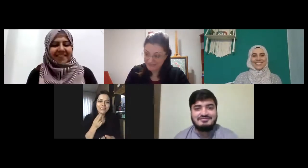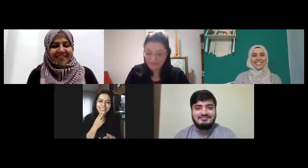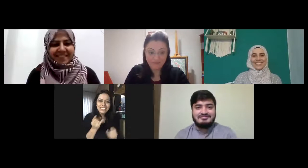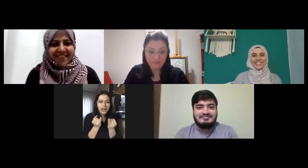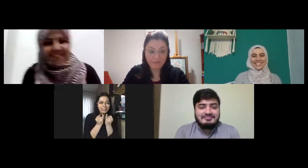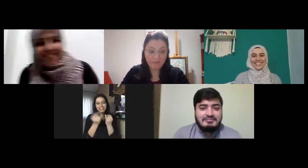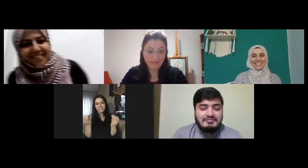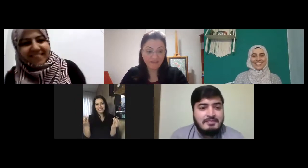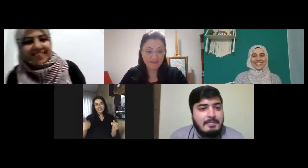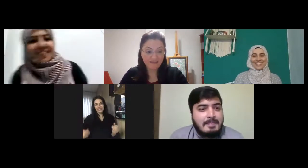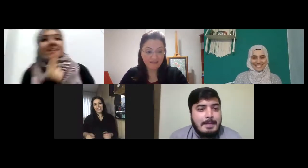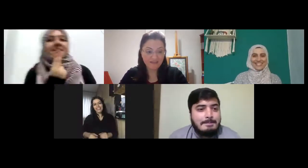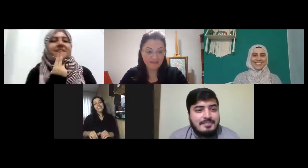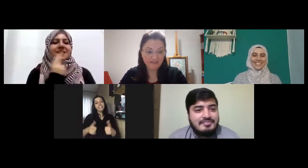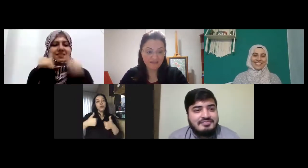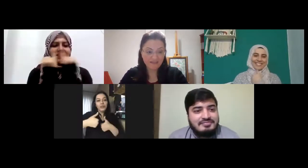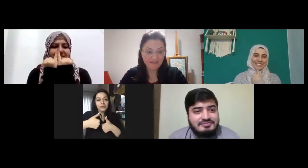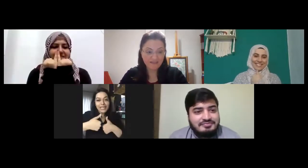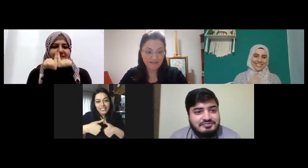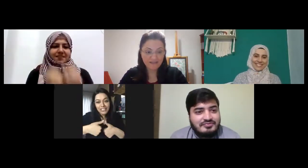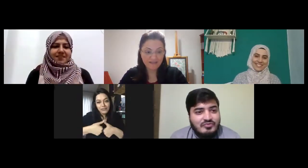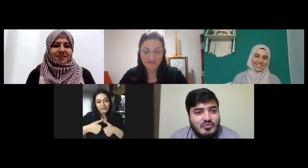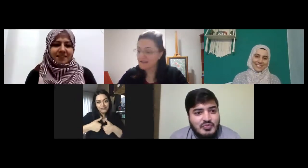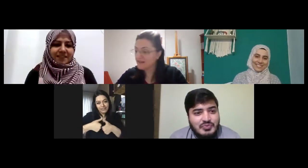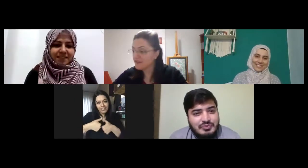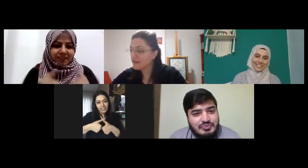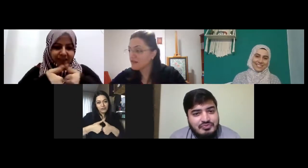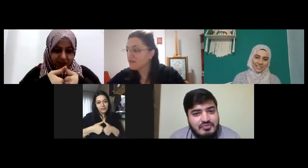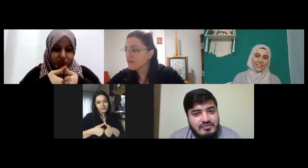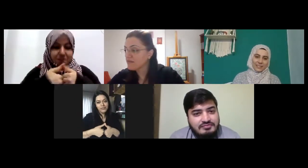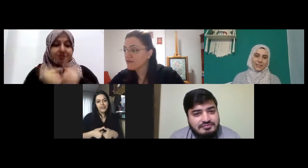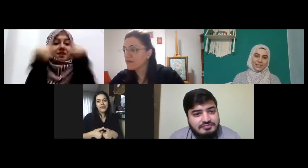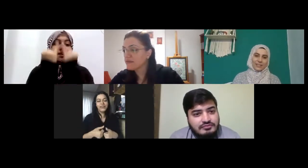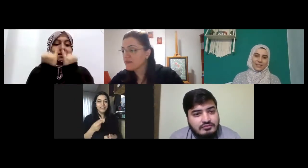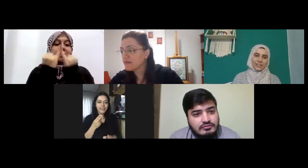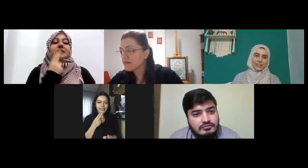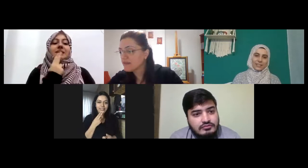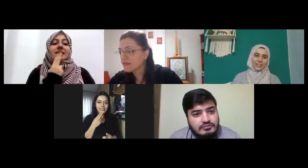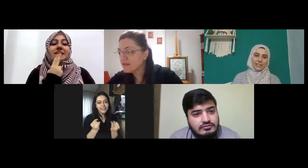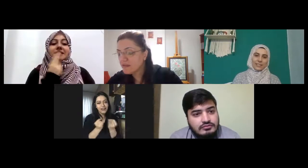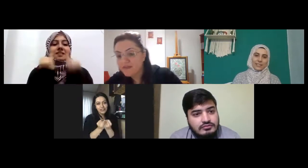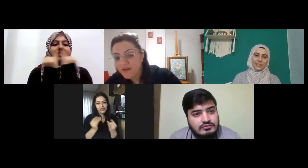kız kardeş ya da şöyle olabilir eşimin eşimin kız kardeşi